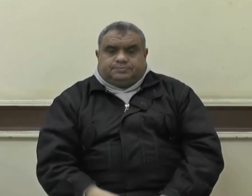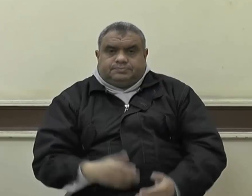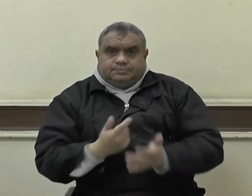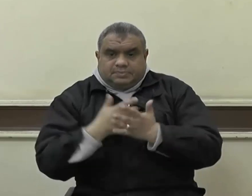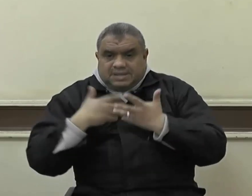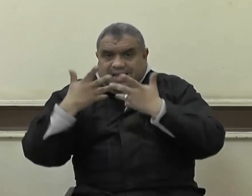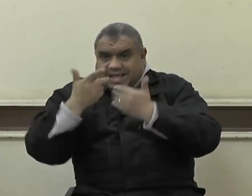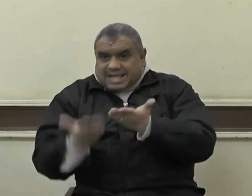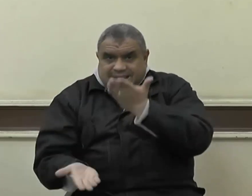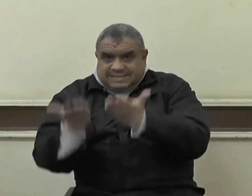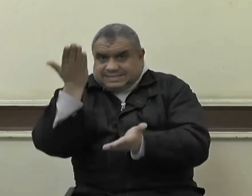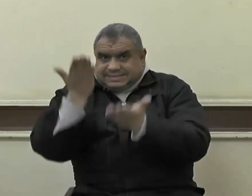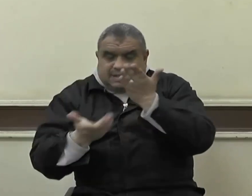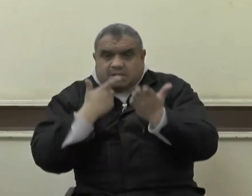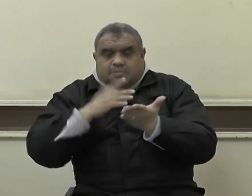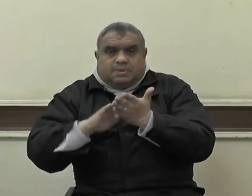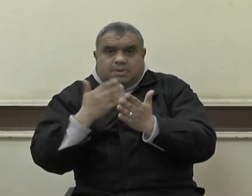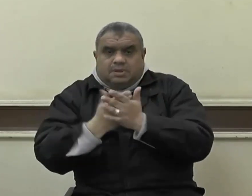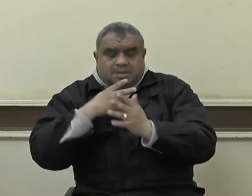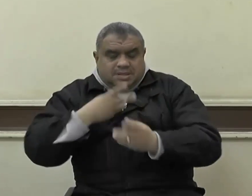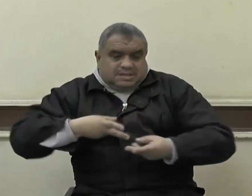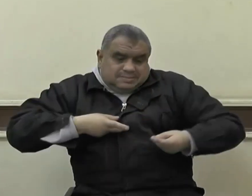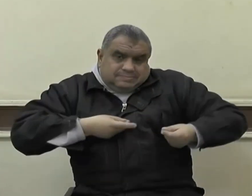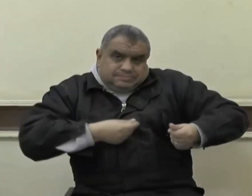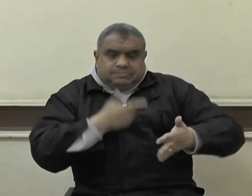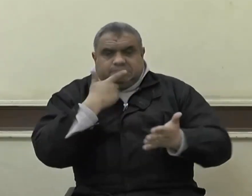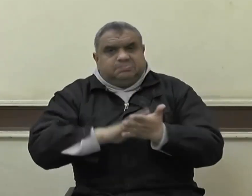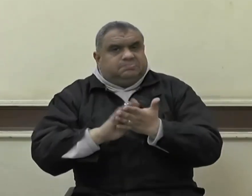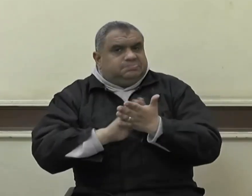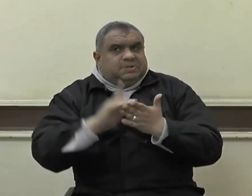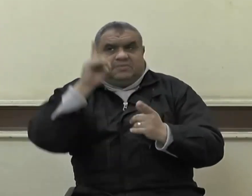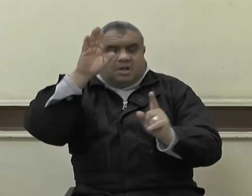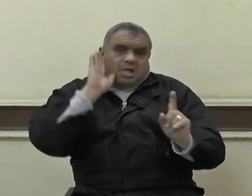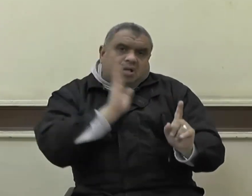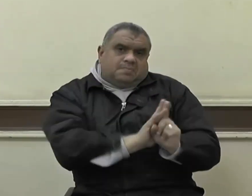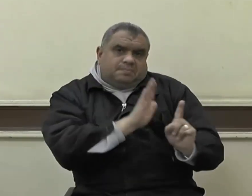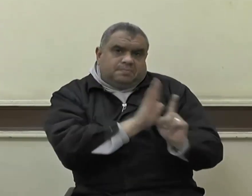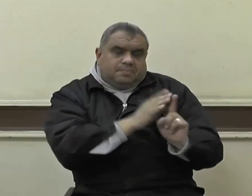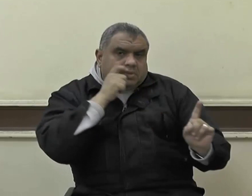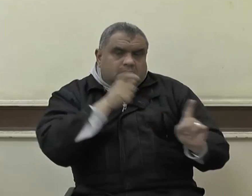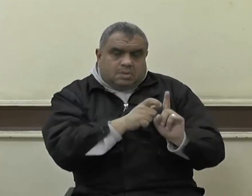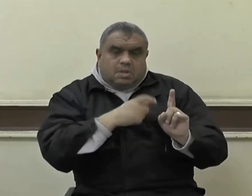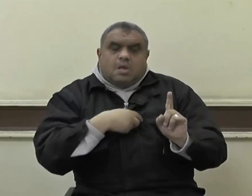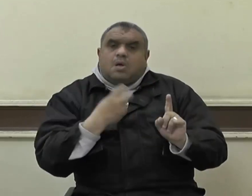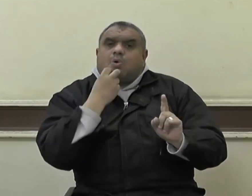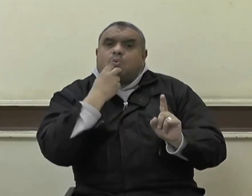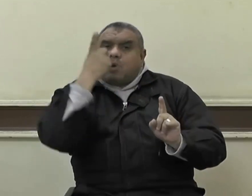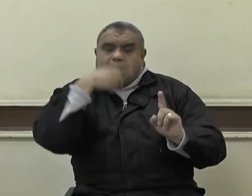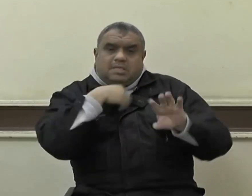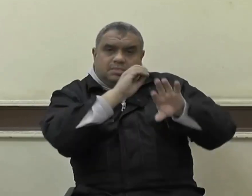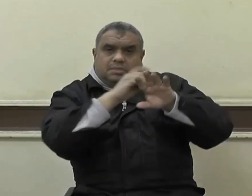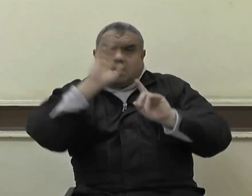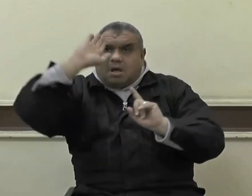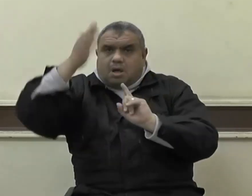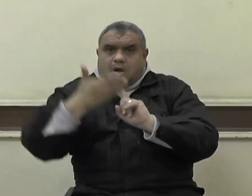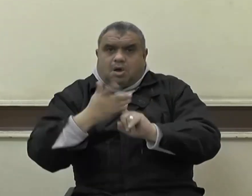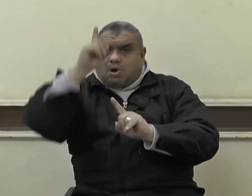القيامة فقد قال رجل يا رسول الله ما بال